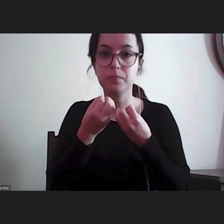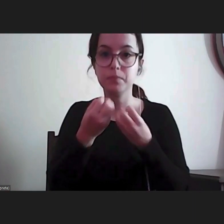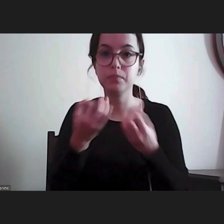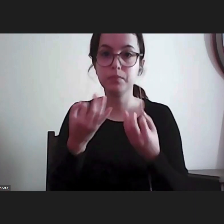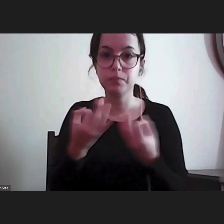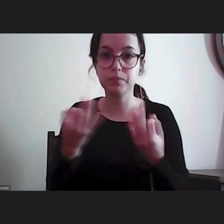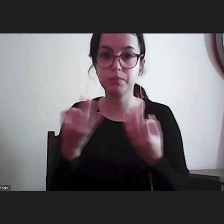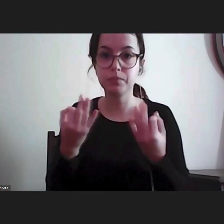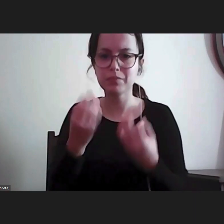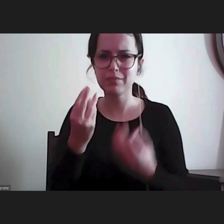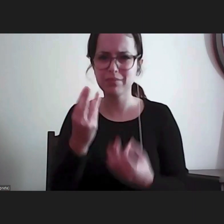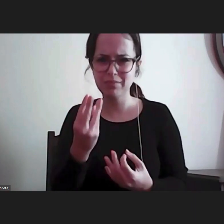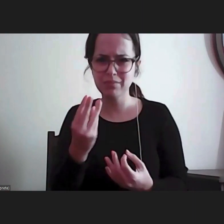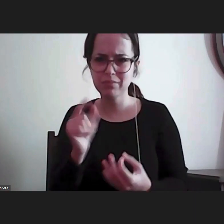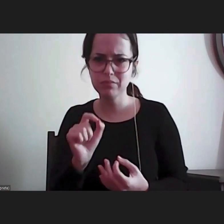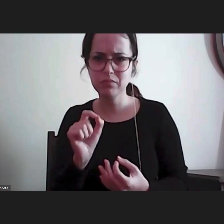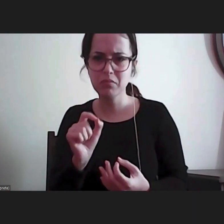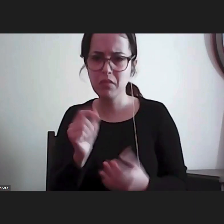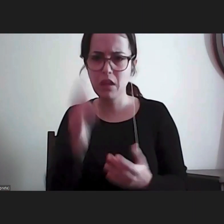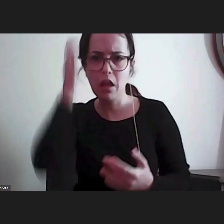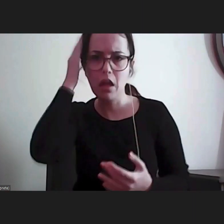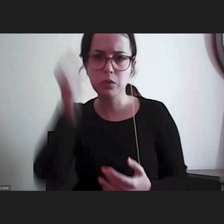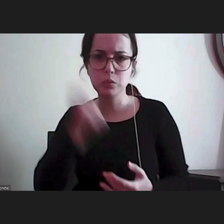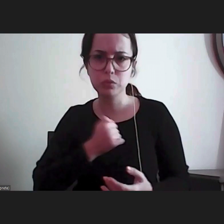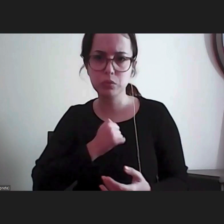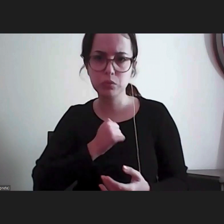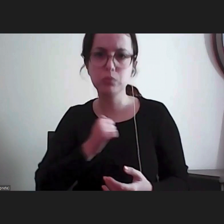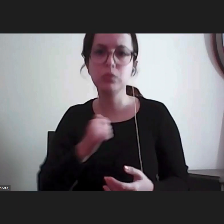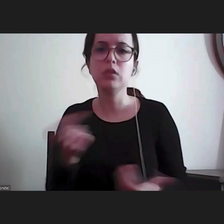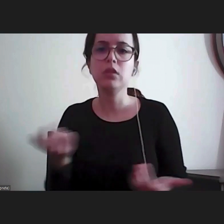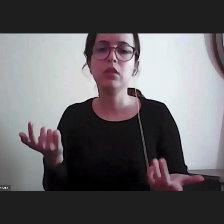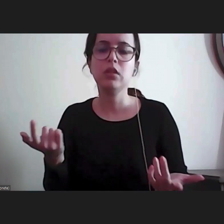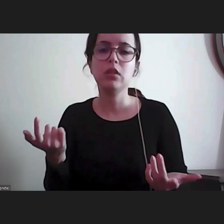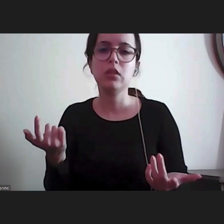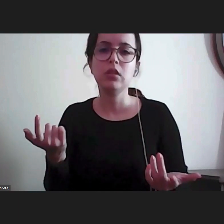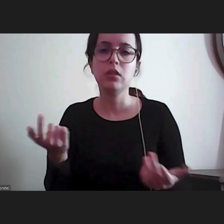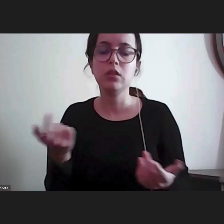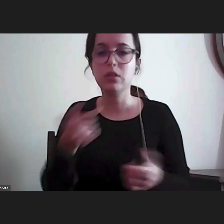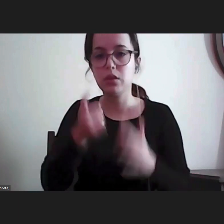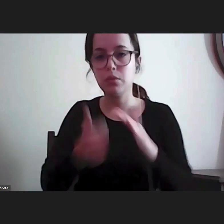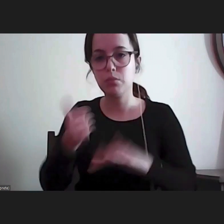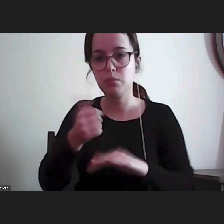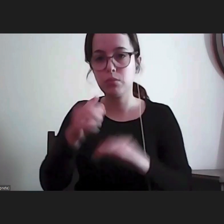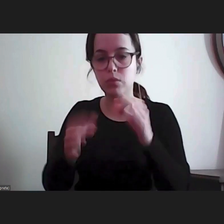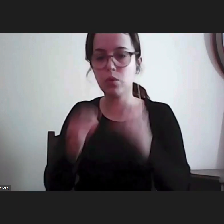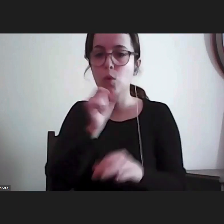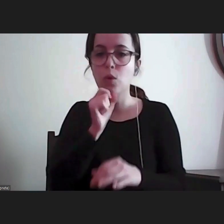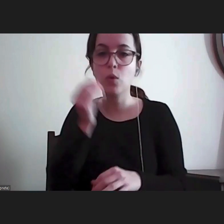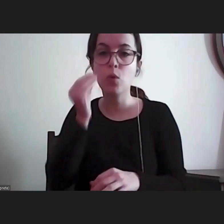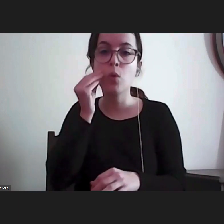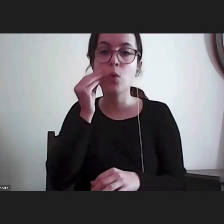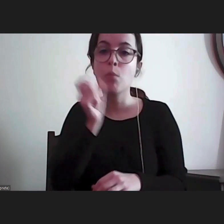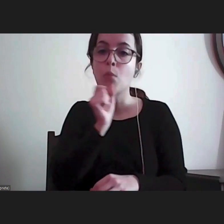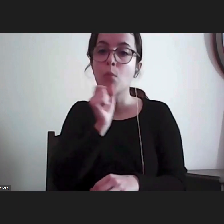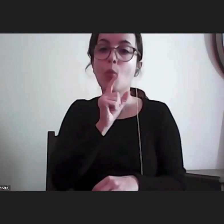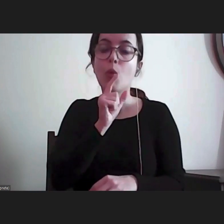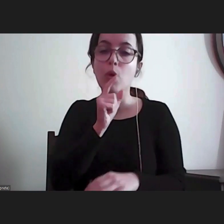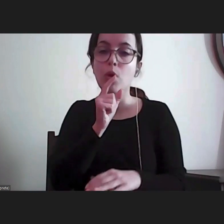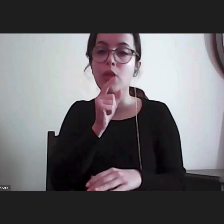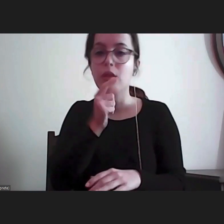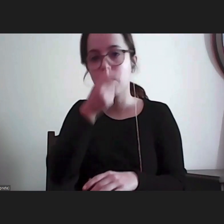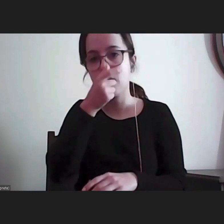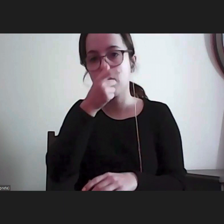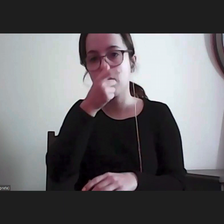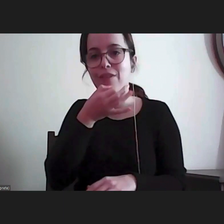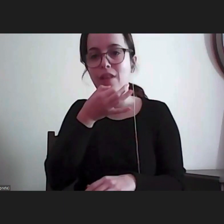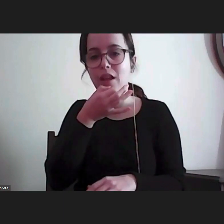três minutos, acho eu, o que é o provedor de justiça, como é que nos podemos dirigir ao provedor de justiça enquanto cidadãos,